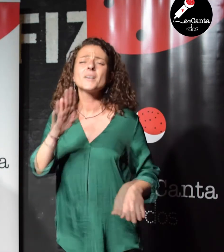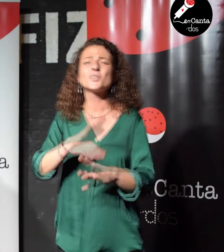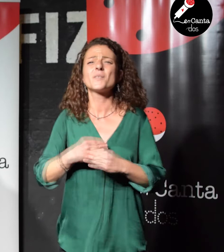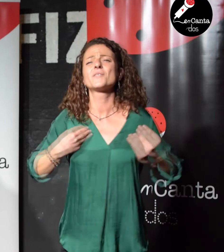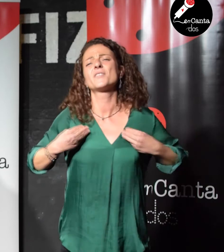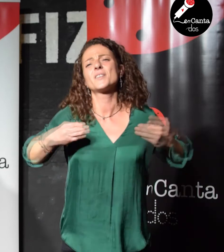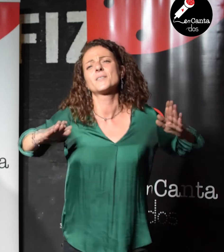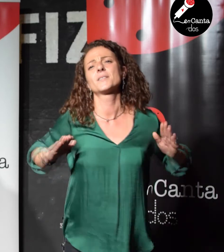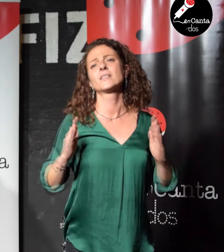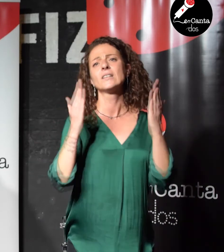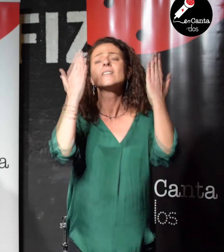pa' sobrevivir